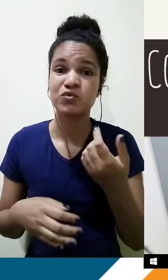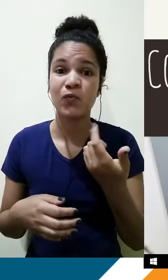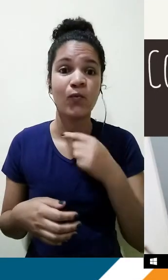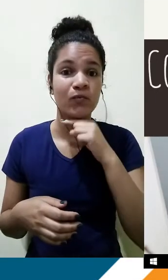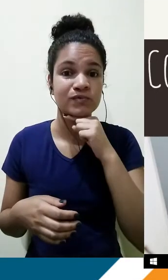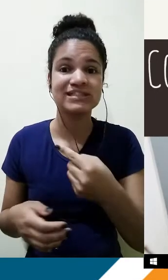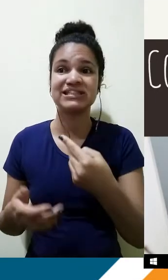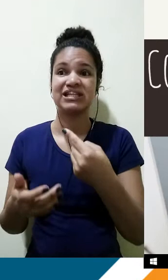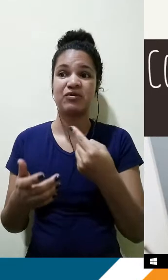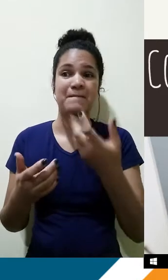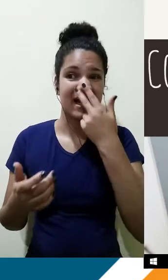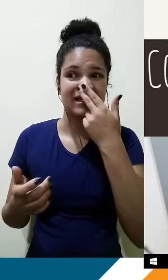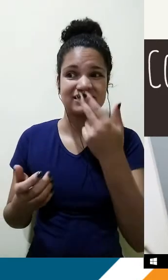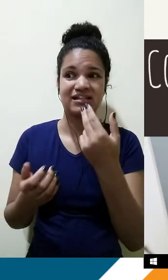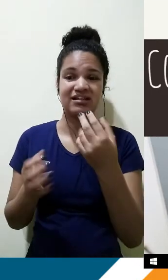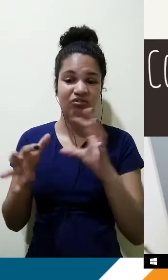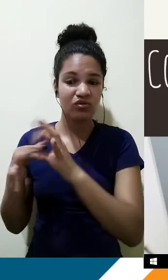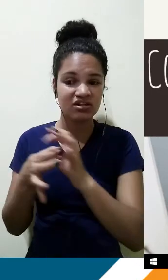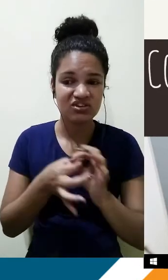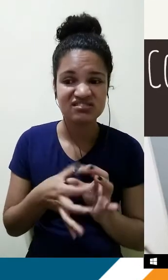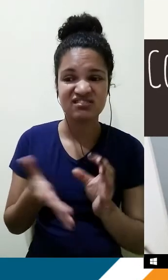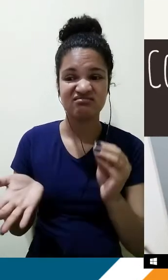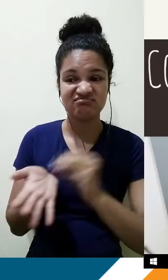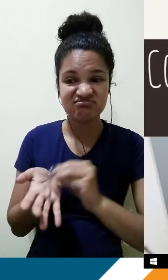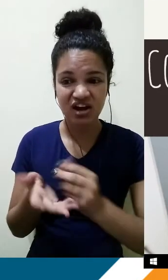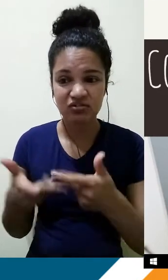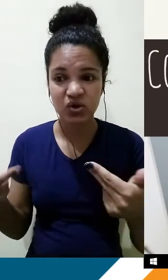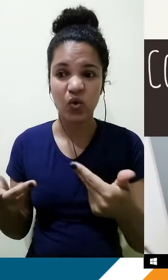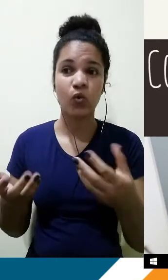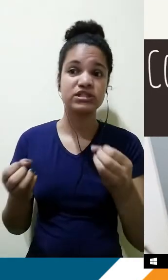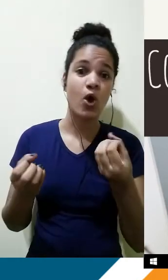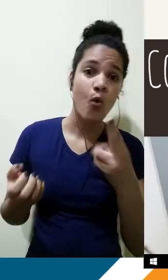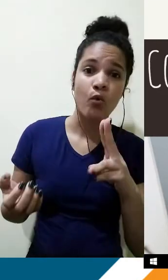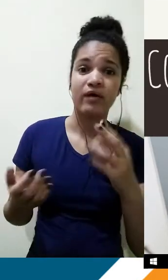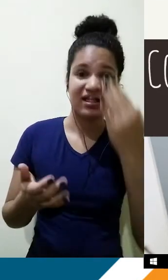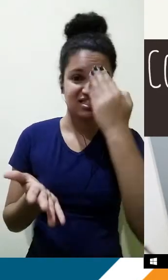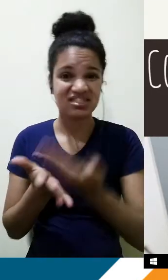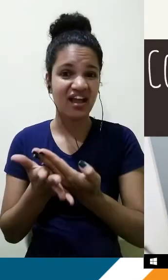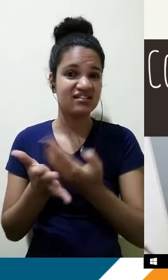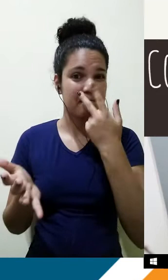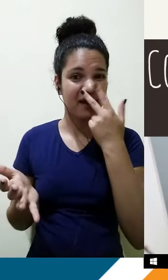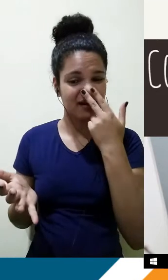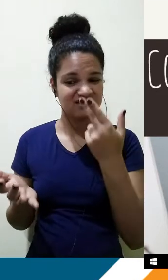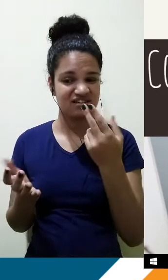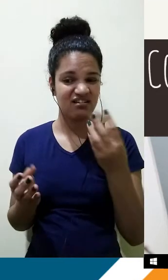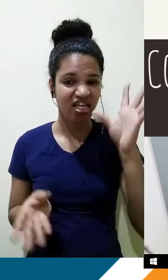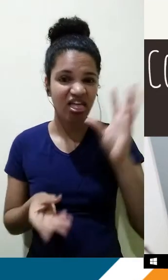legal, ou por exemplo, a tese, a tese não fica bem formada, fica grande demais ou pequena demais. Então, hoje eu vim falar um pouco disso